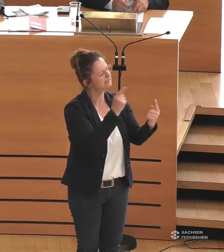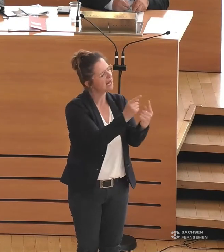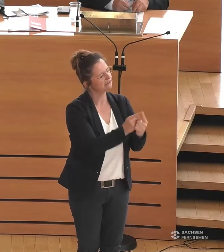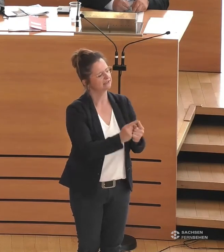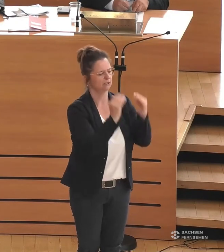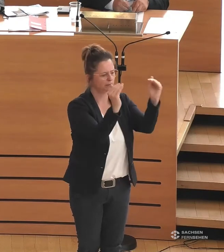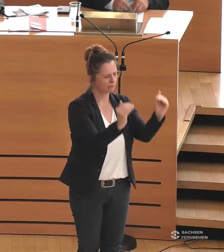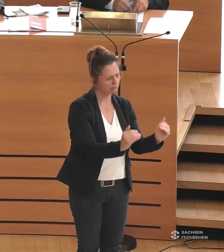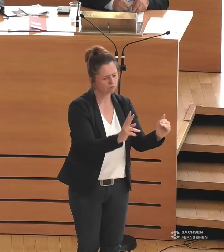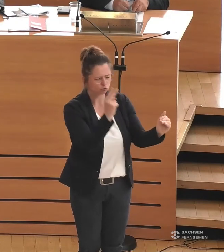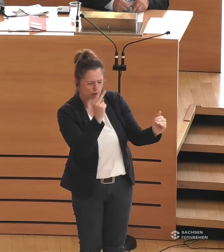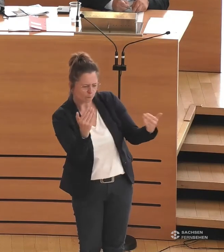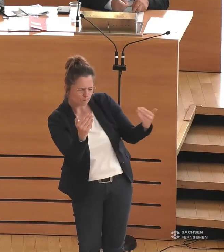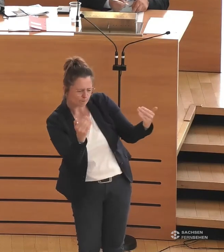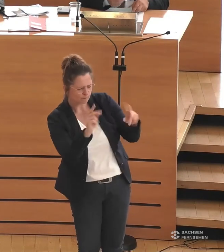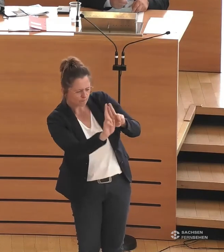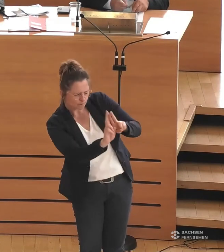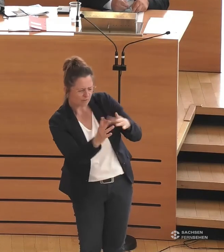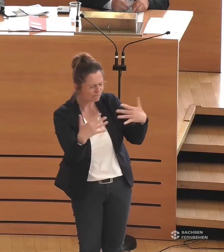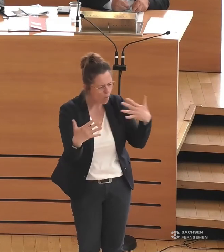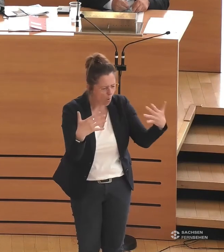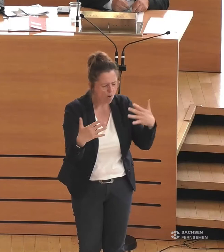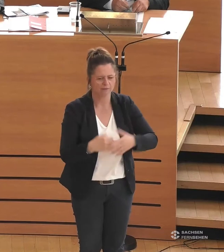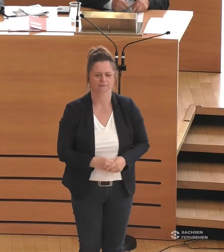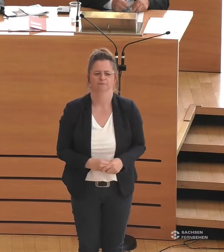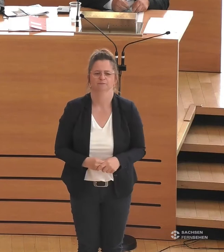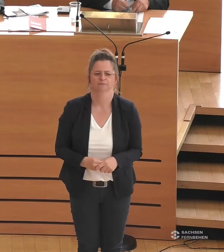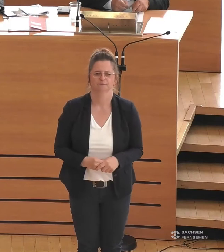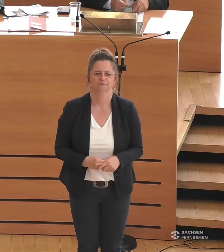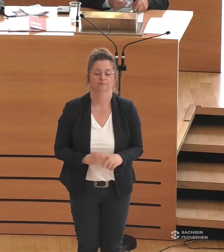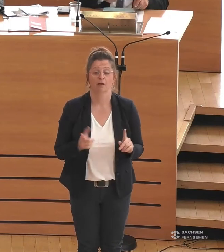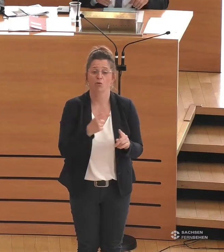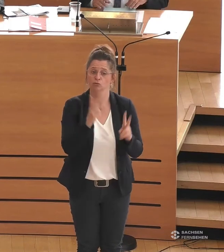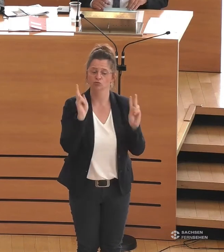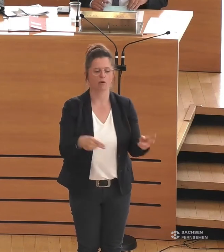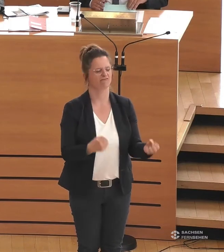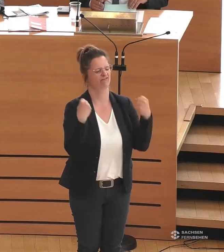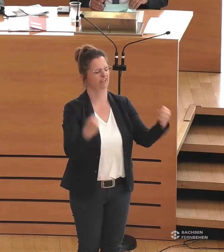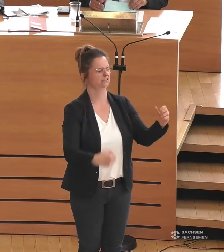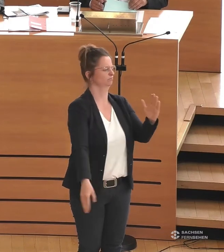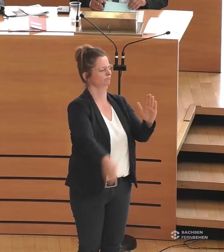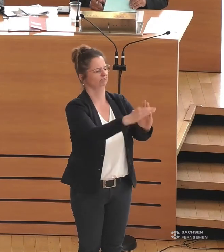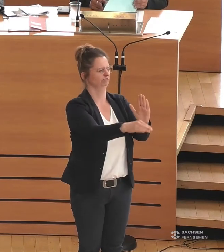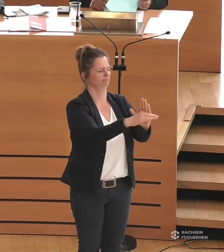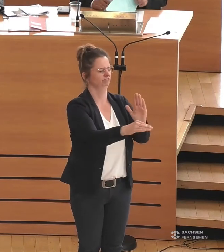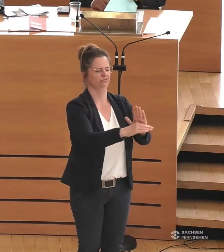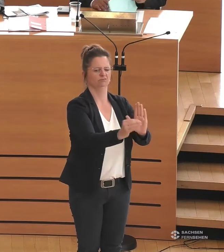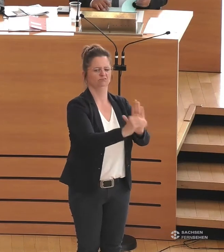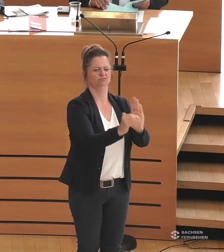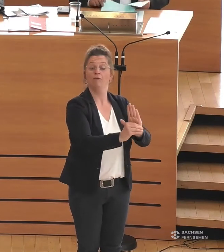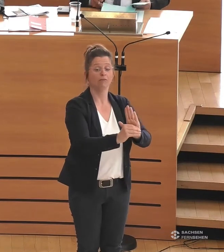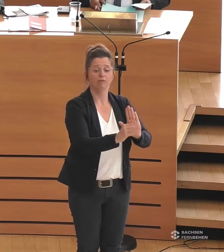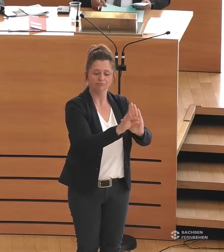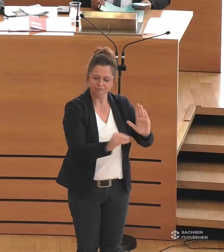festzustellen, wo muss nachgesteuert werden. Aber es muss auch darum gehen, dass wir die Dinge eben nicht nur festlegen und aufschreiben, sondern dass wir auch